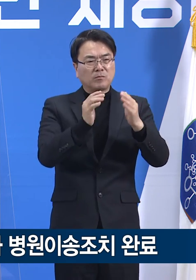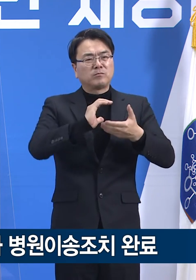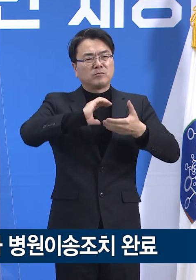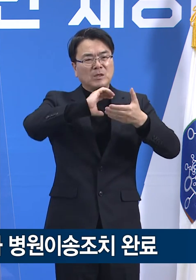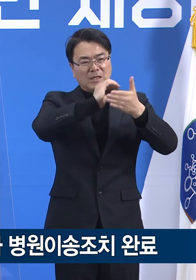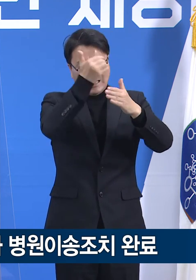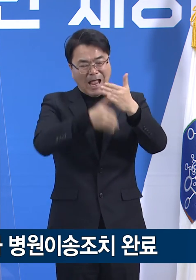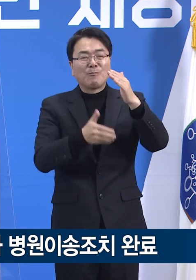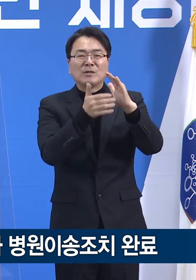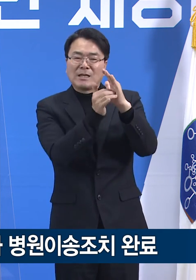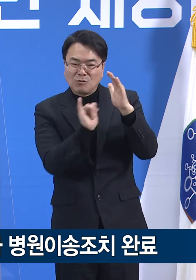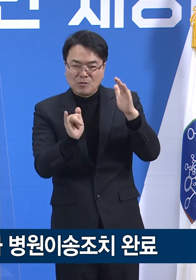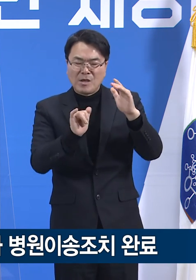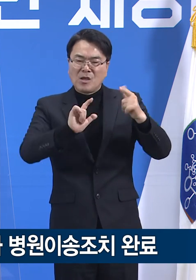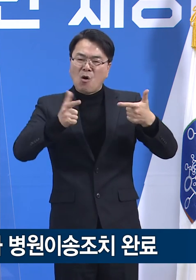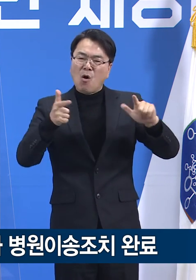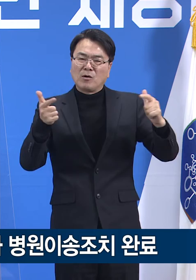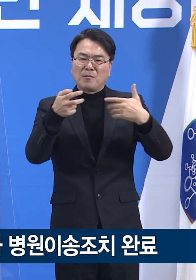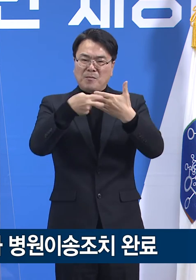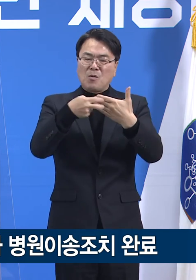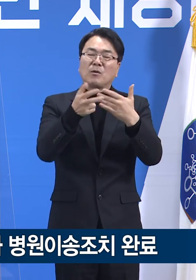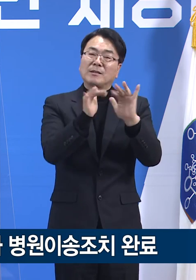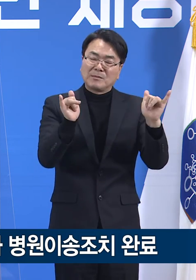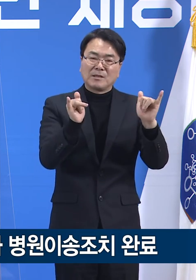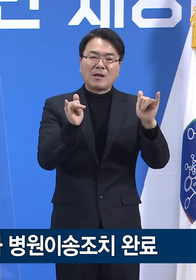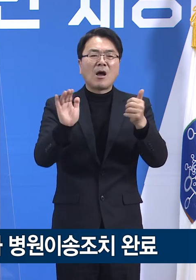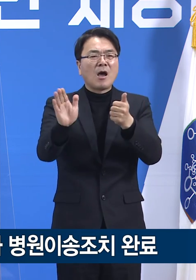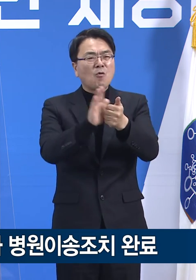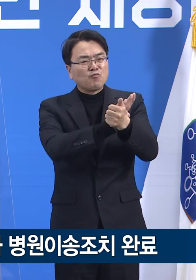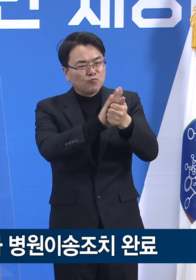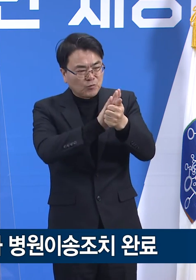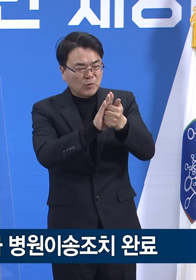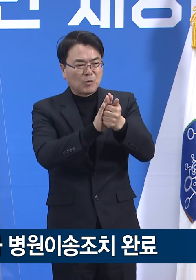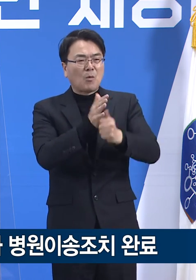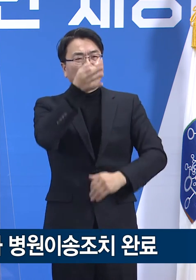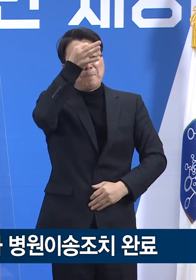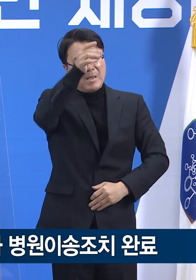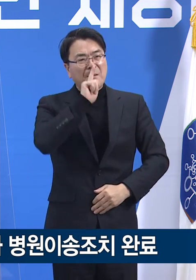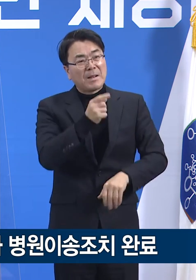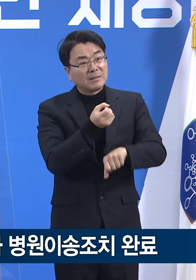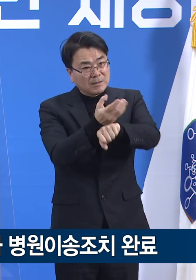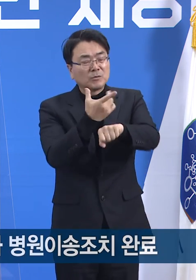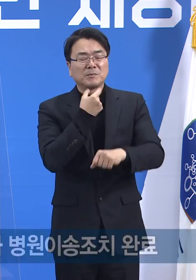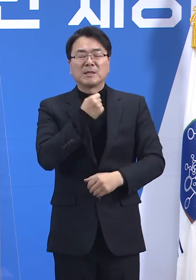의료인들께, 의료인 등 종사자분들께도 위로와 사과의 말씀을 올립니다.